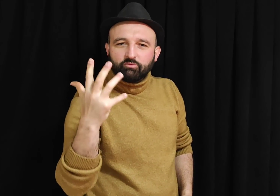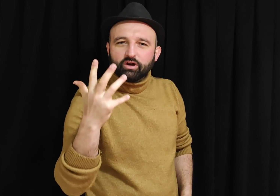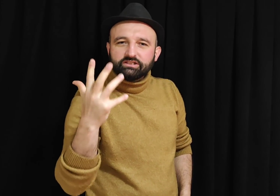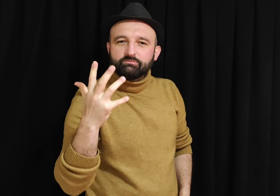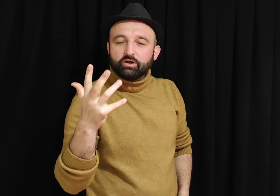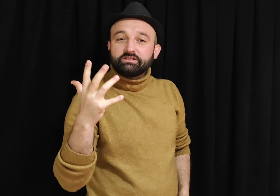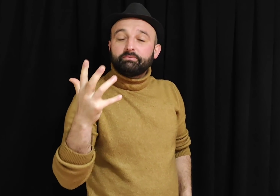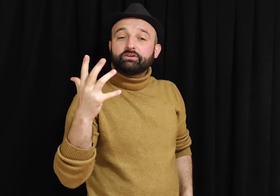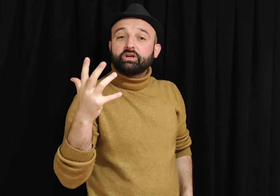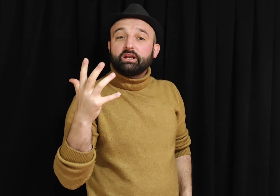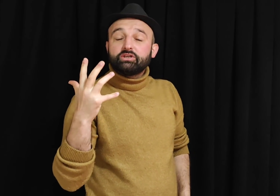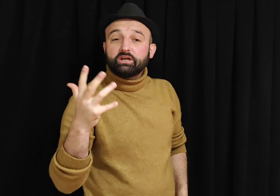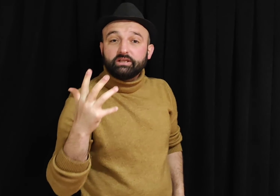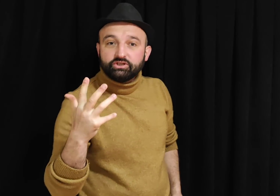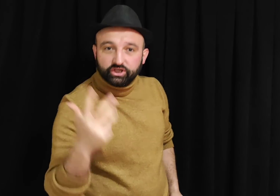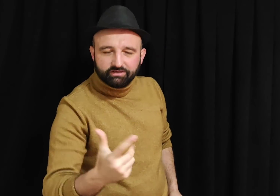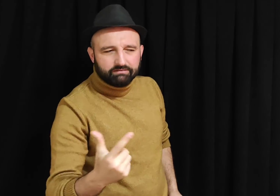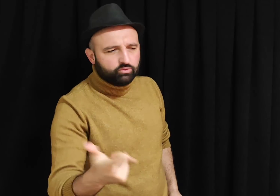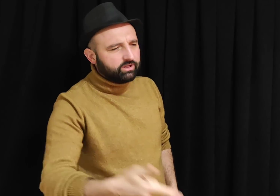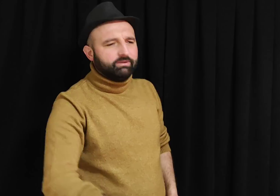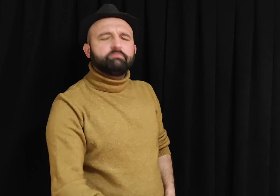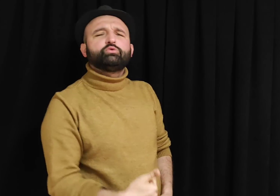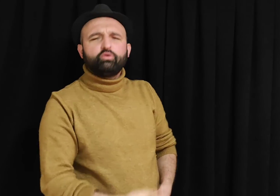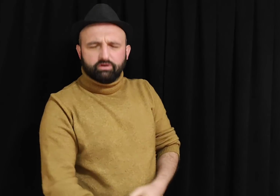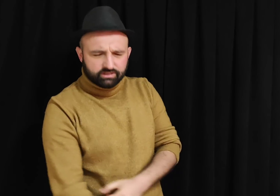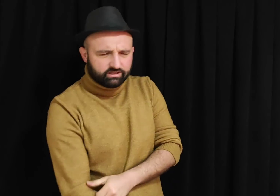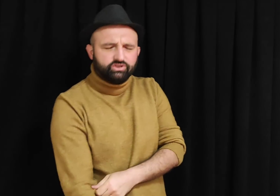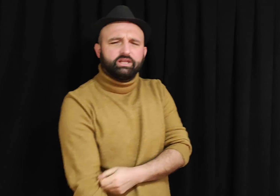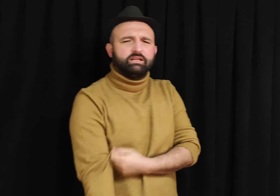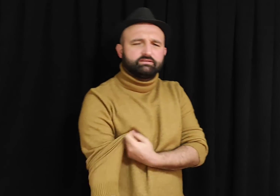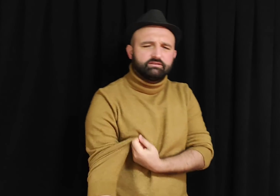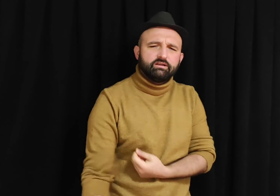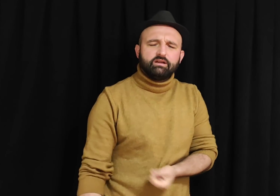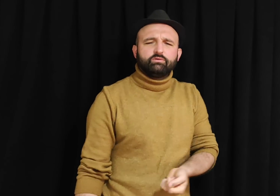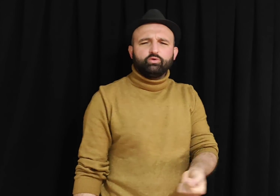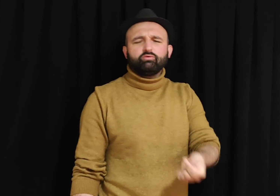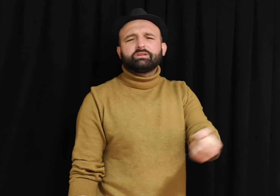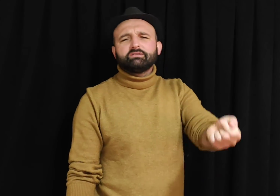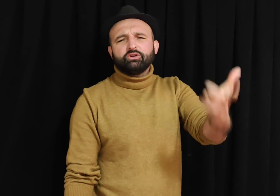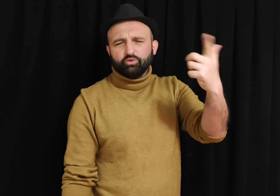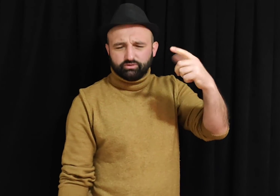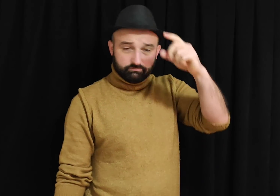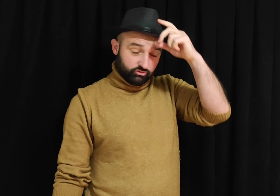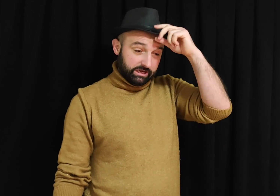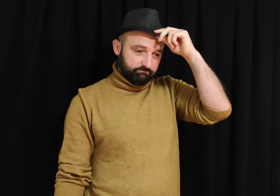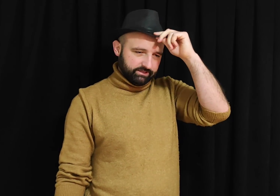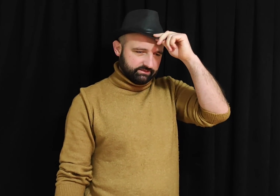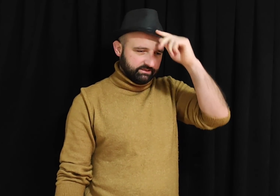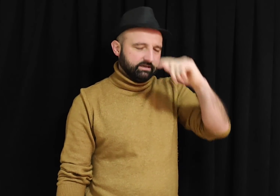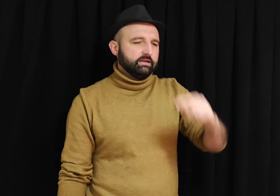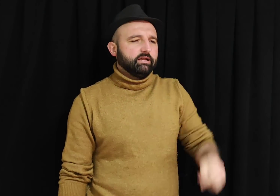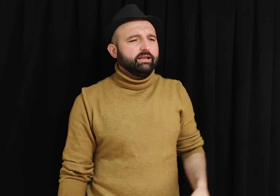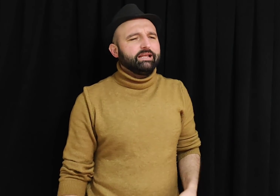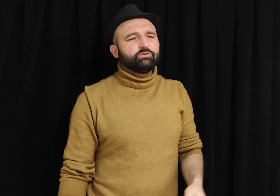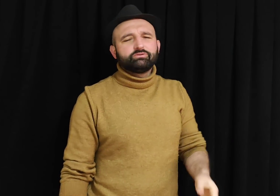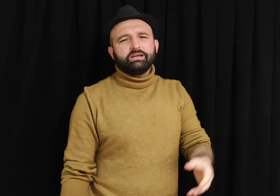orası burası parçalanacak diye çekiyor. Muhtemelen bu Türk vatandaşı değildir. Türk vatandaşı olsa bunu yapmaz. Ne de olsa